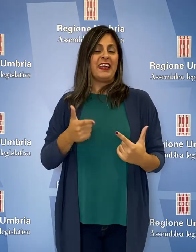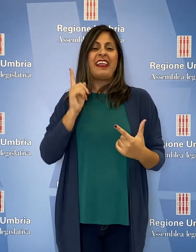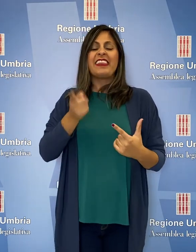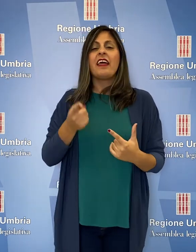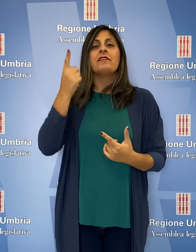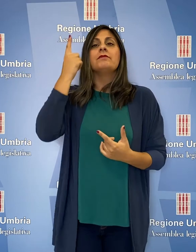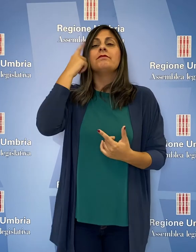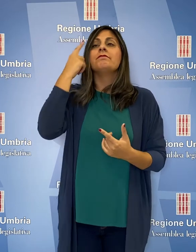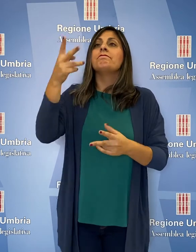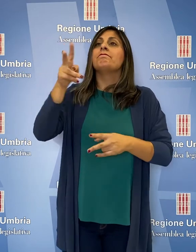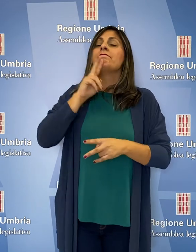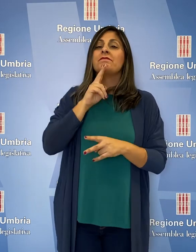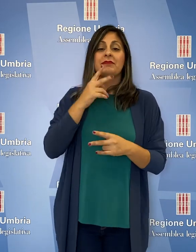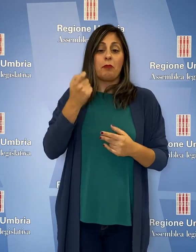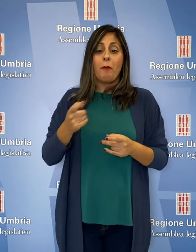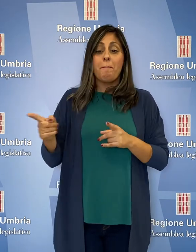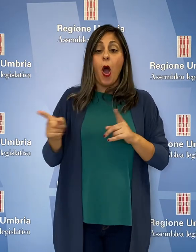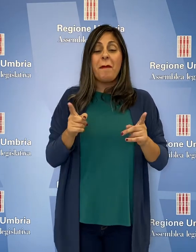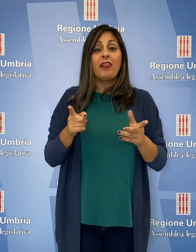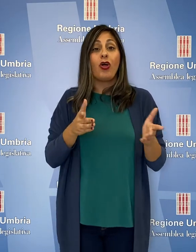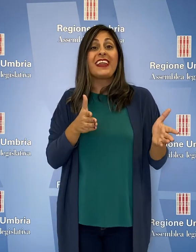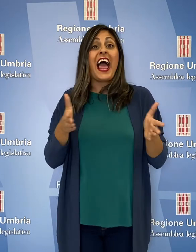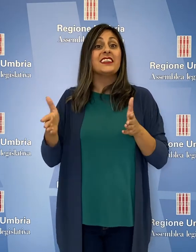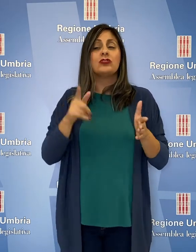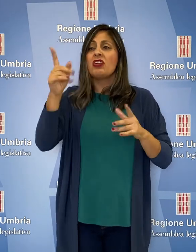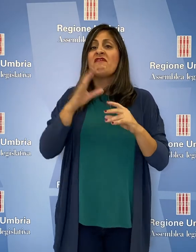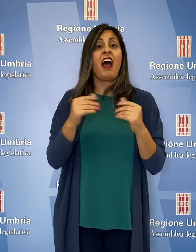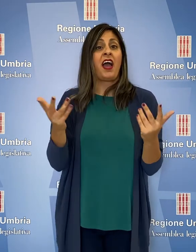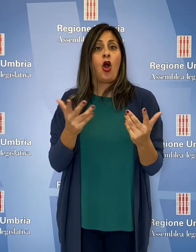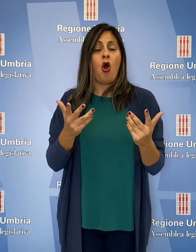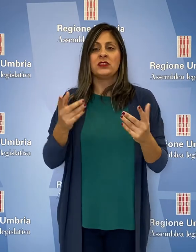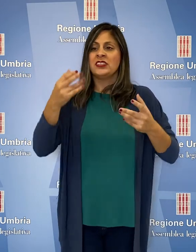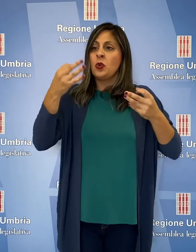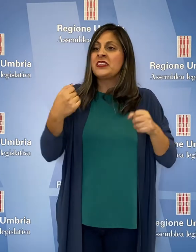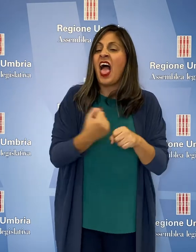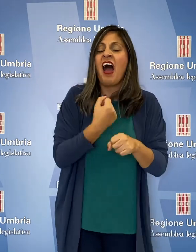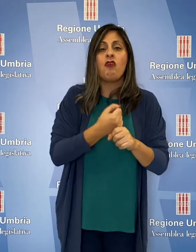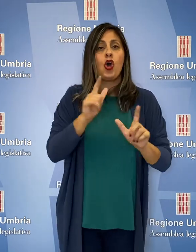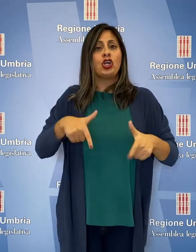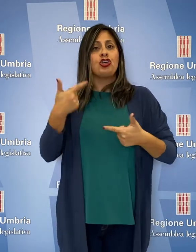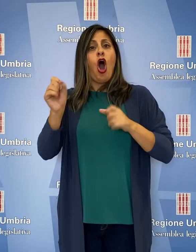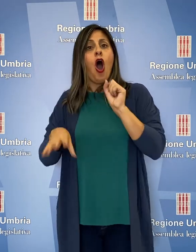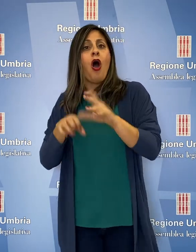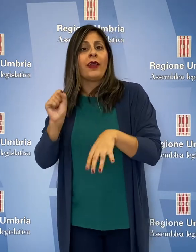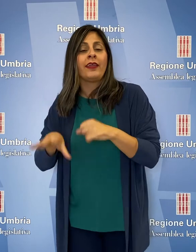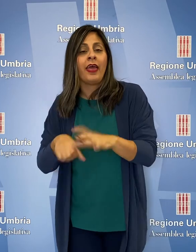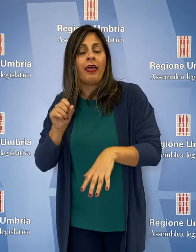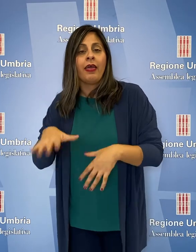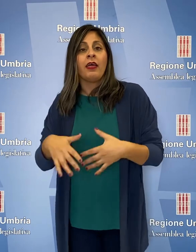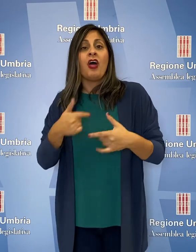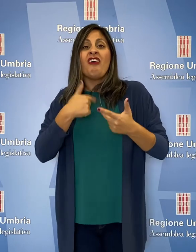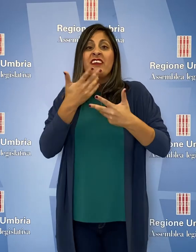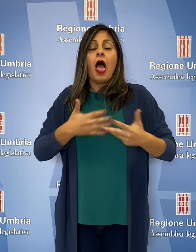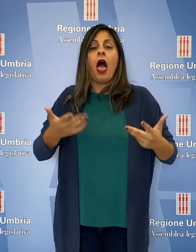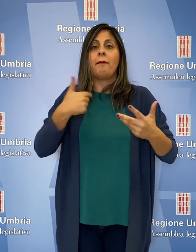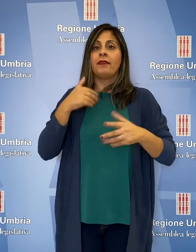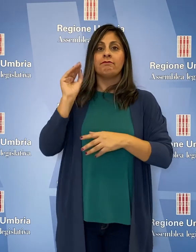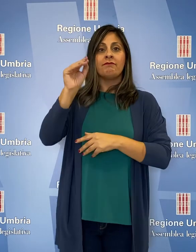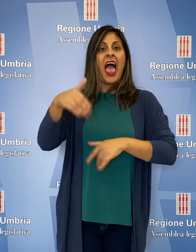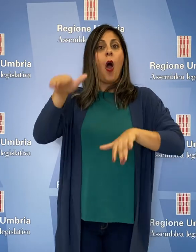Dovete dire cosa state facendo per la fase di transizione, detto, la sicurezza sul lavoro, le scorie. Finalmente, dopo che ho chiesto l